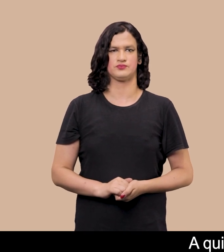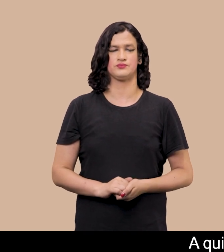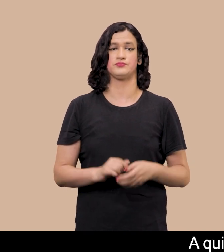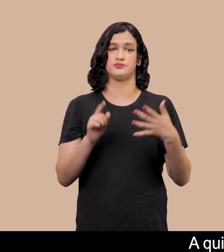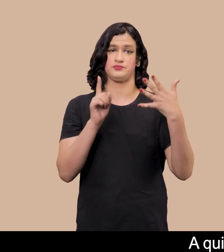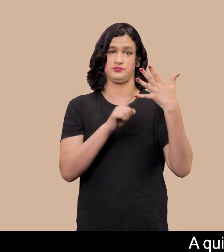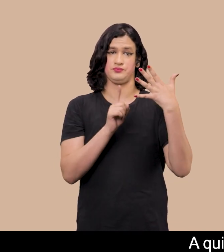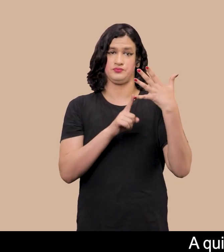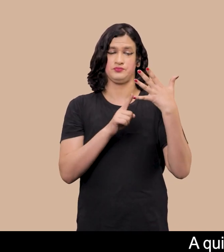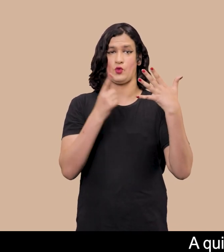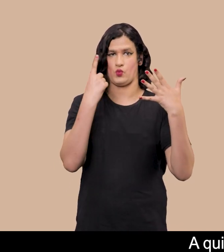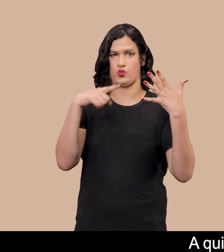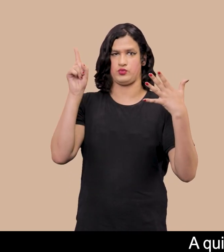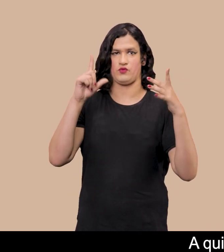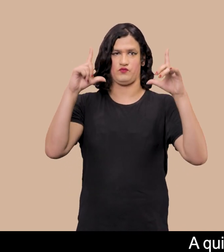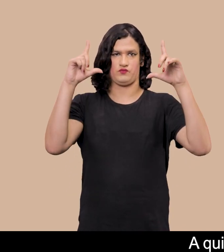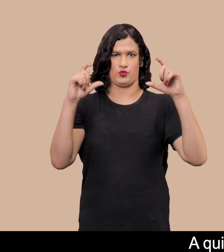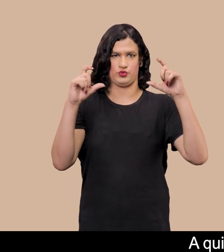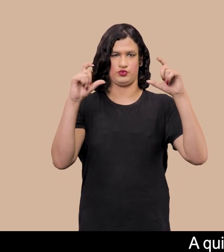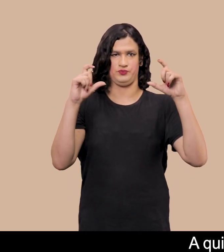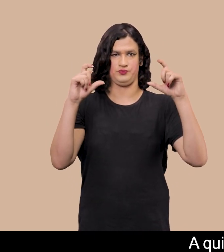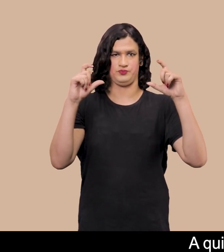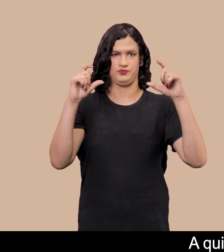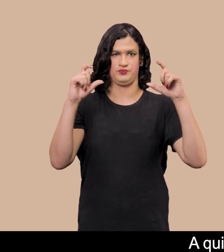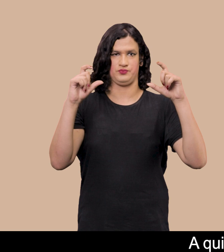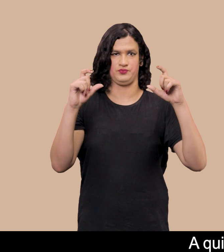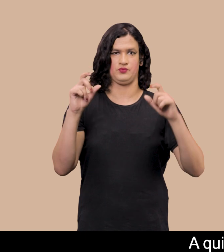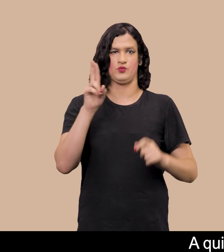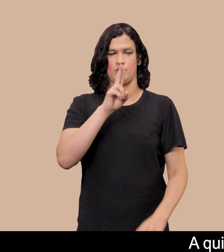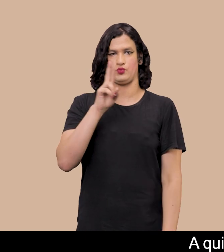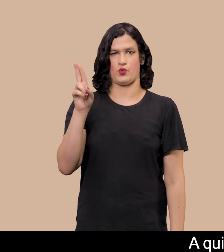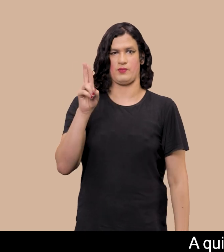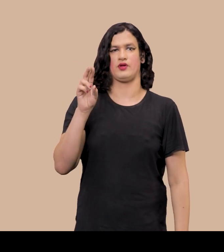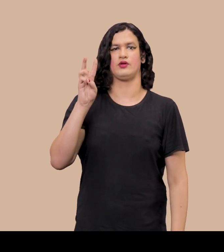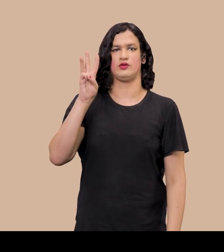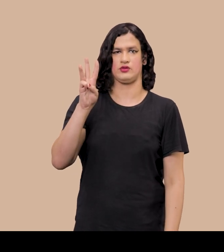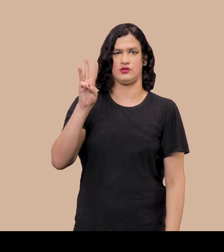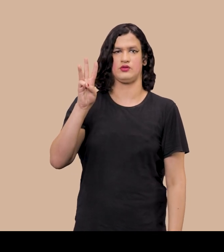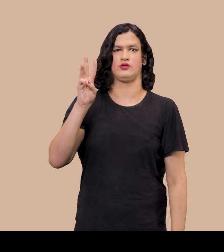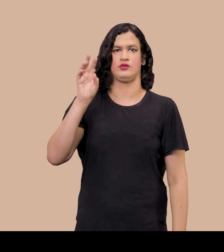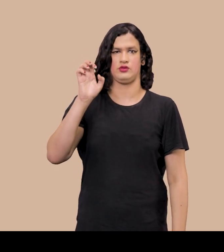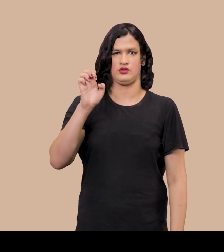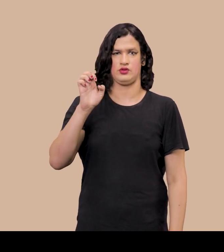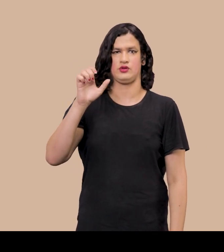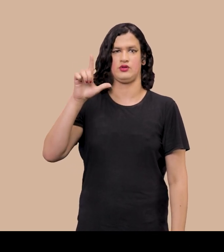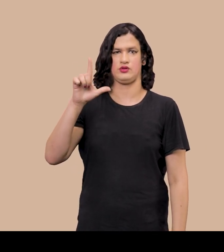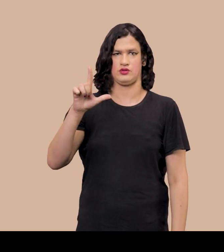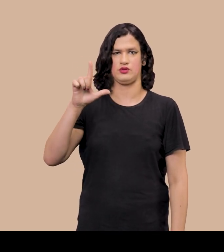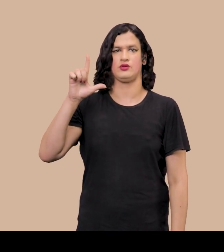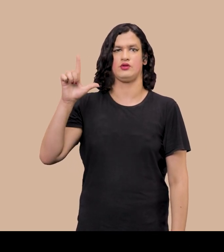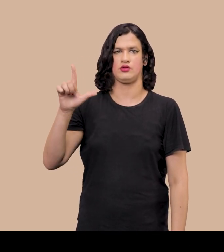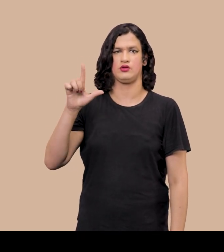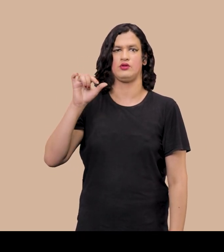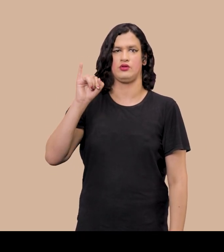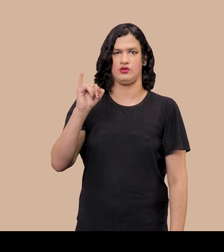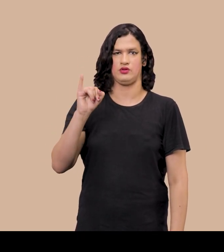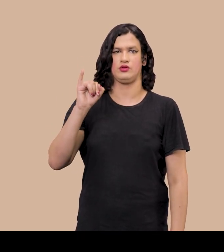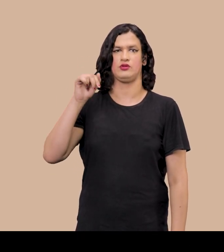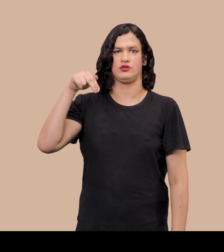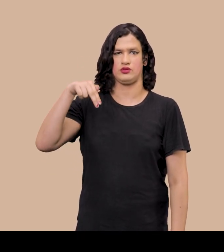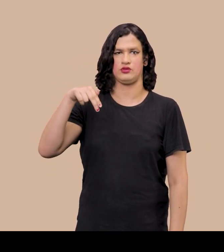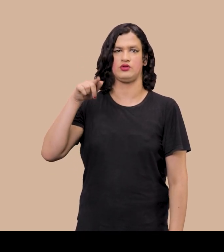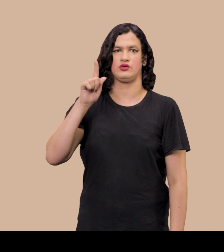A quinta e última fotografia, assinada por Wellington Davi Mostra o homem captado de cima para baixo